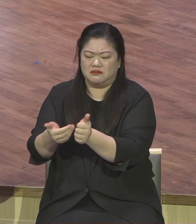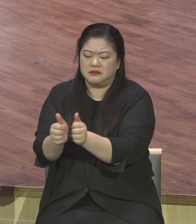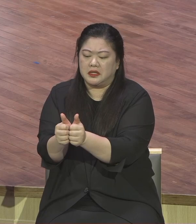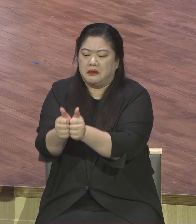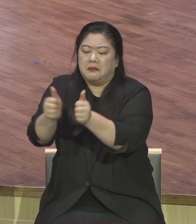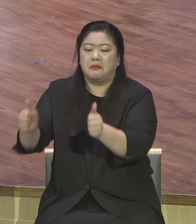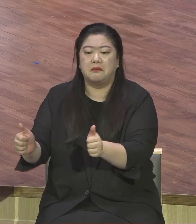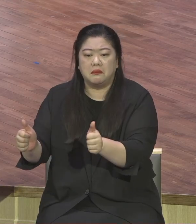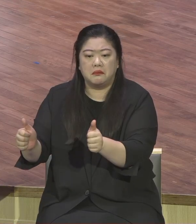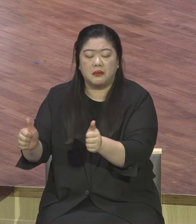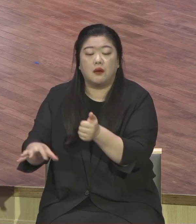좋지